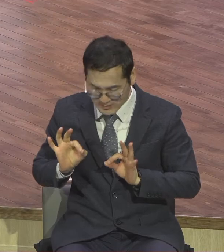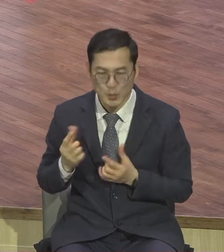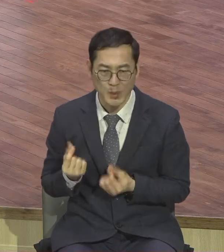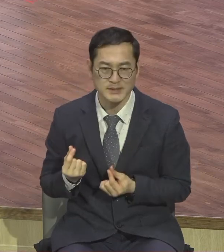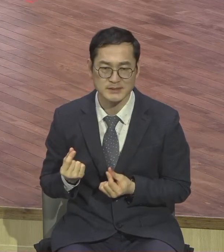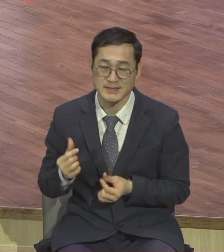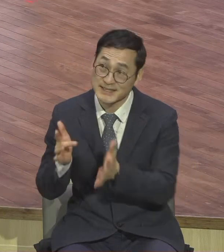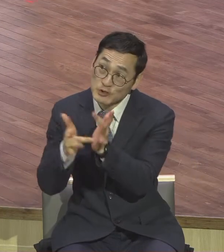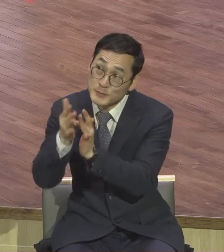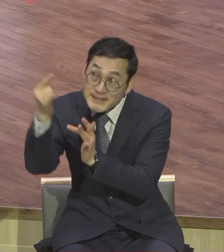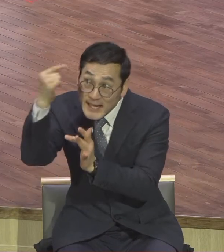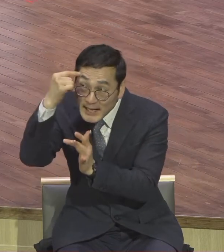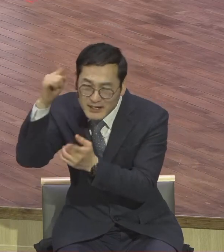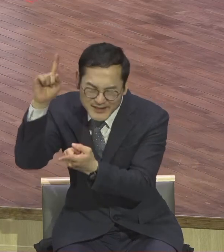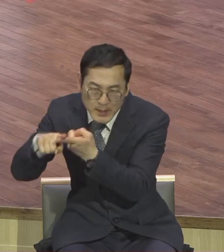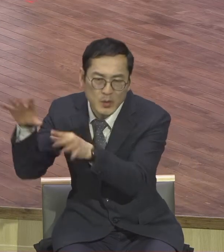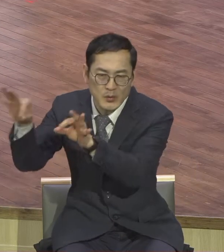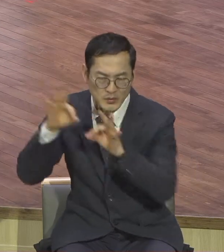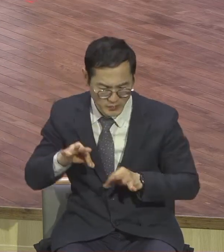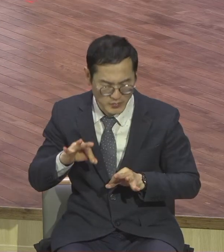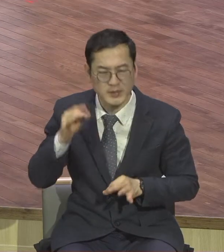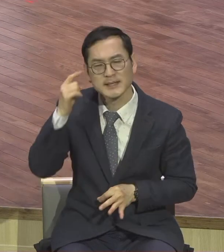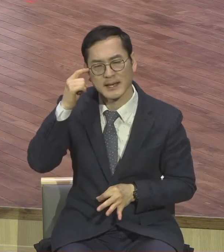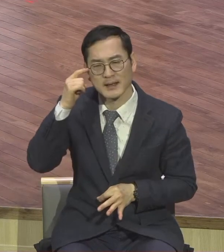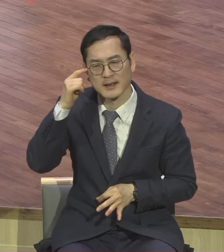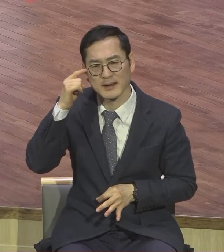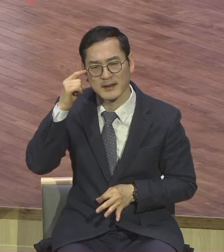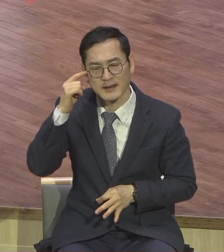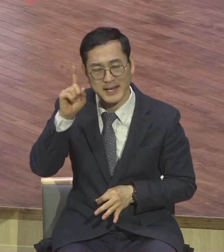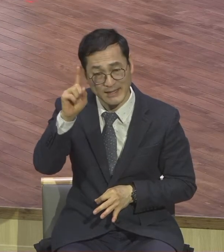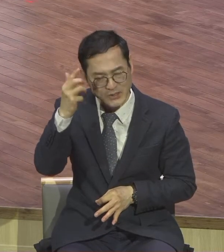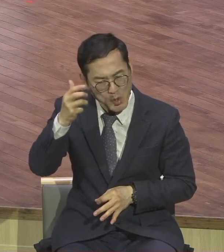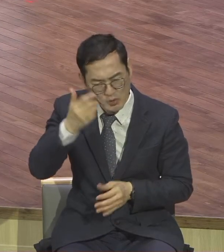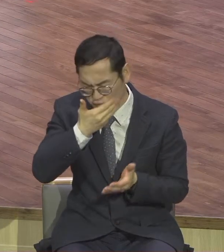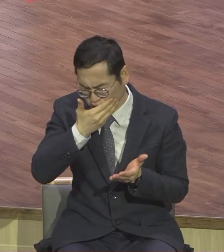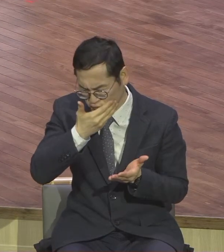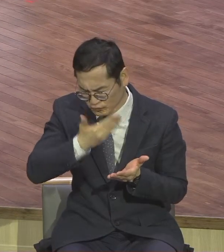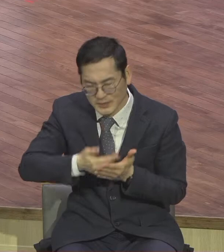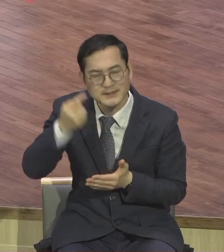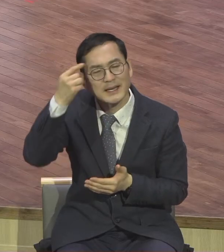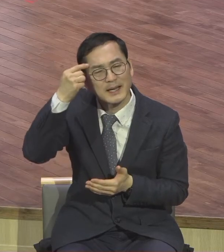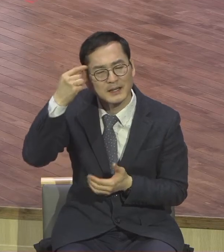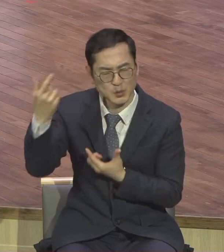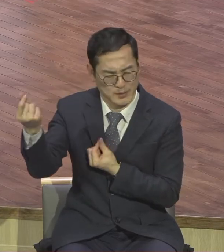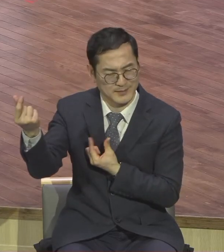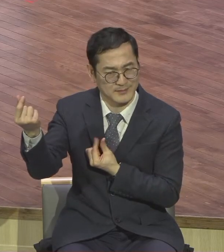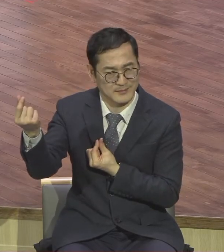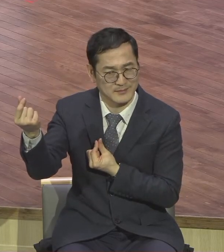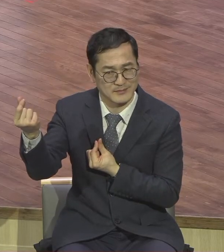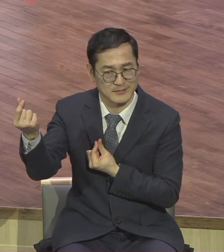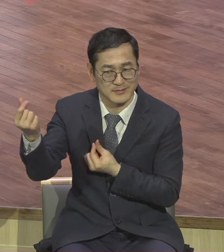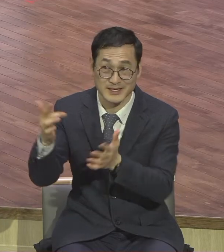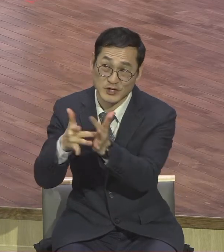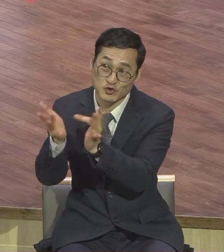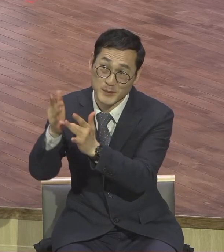사실을 강조하고 있어요 예수님의 관심 나의 관심 예수님의 체질 내 체질